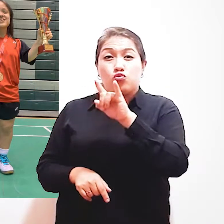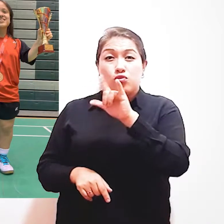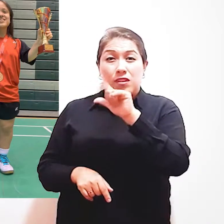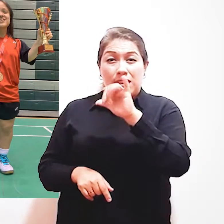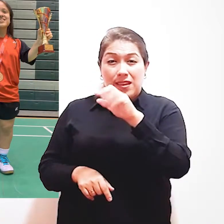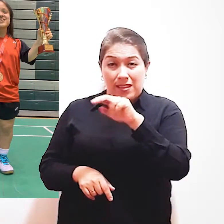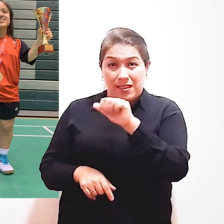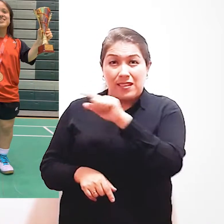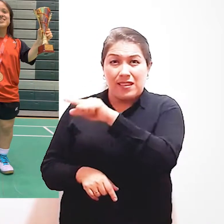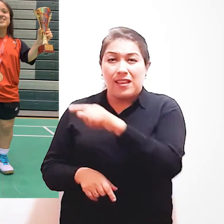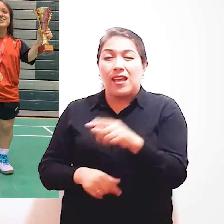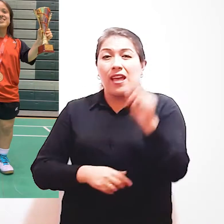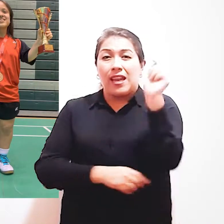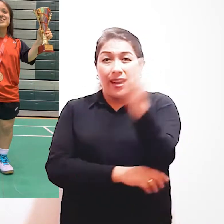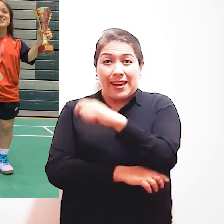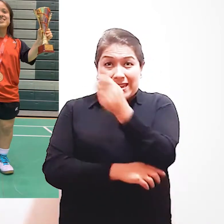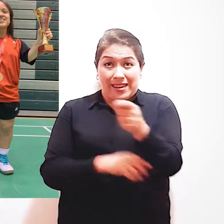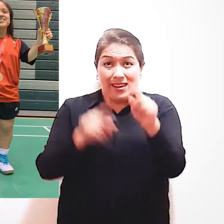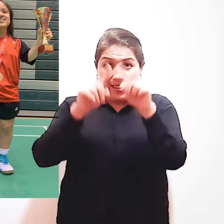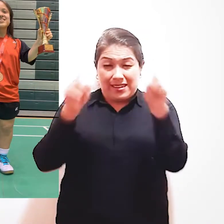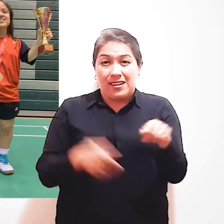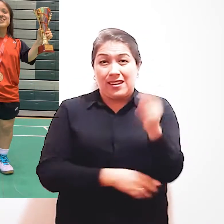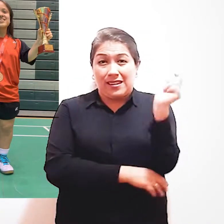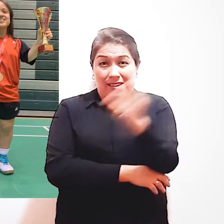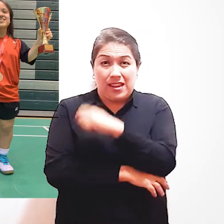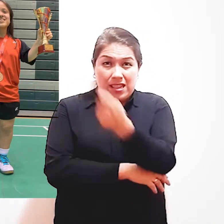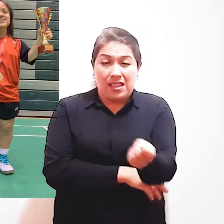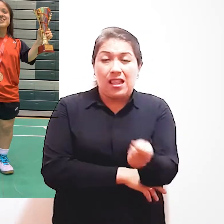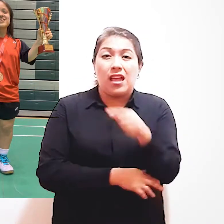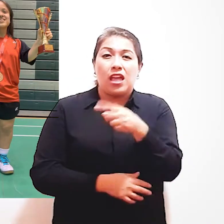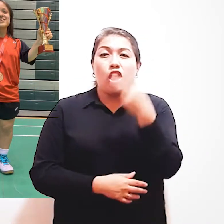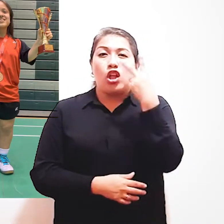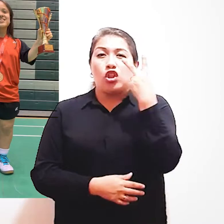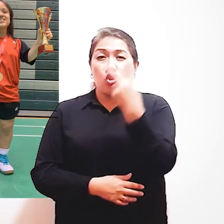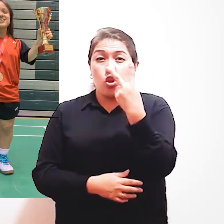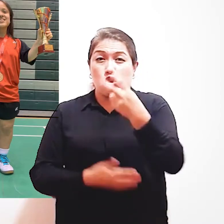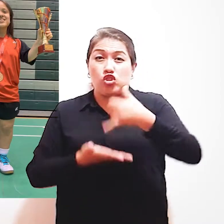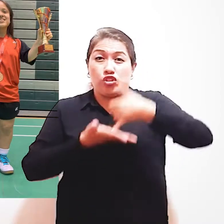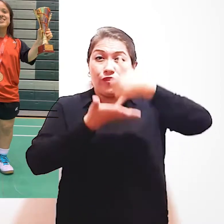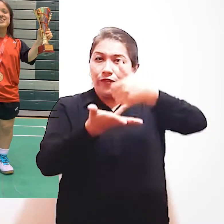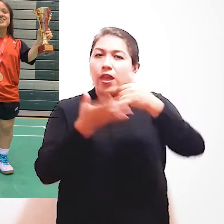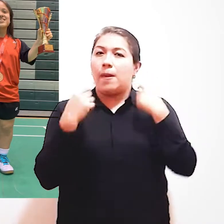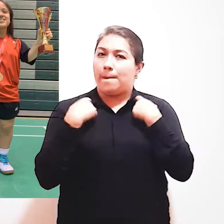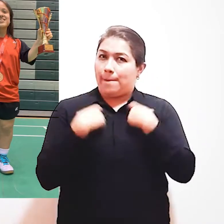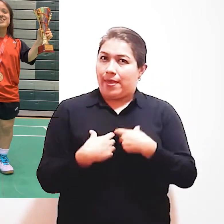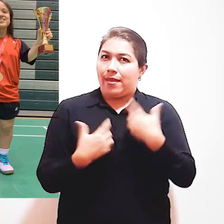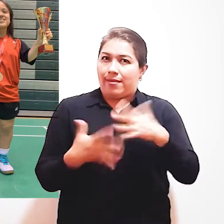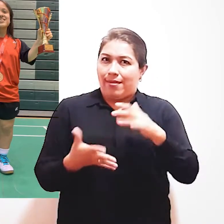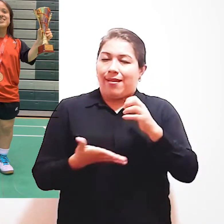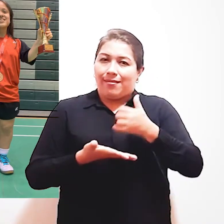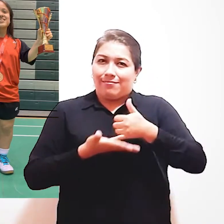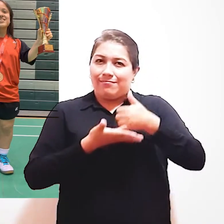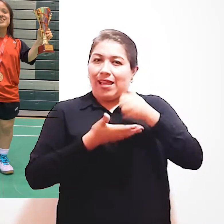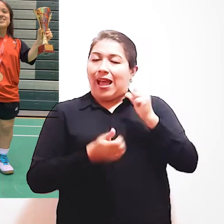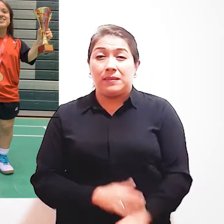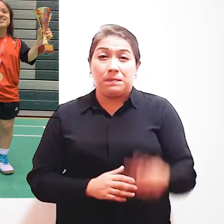Sentada con su raqueta para badminton Dos trofeos Y las medallas que ha ganado